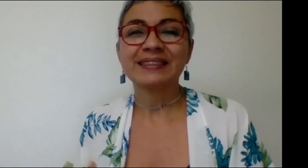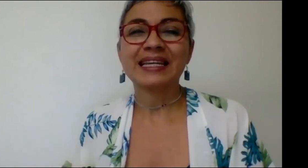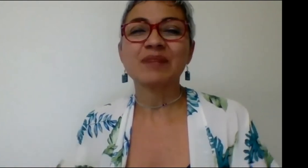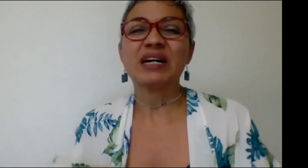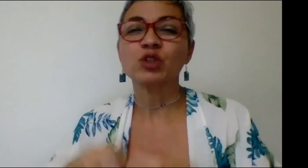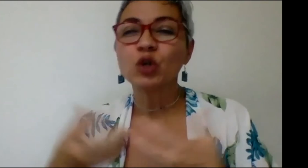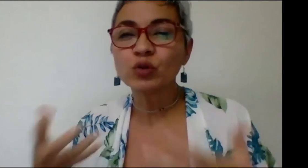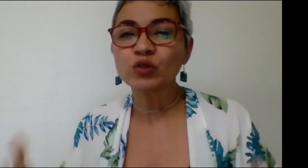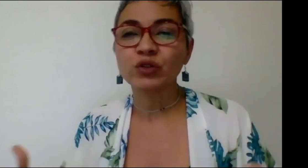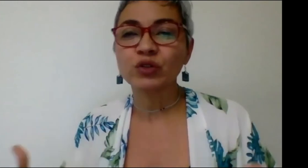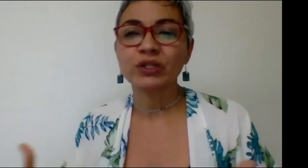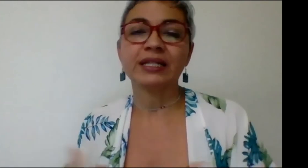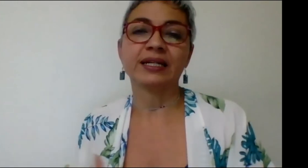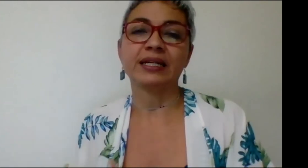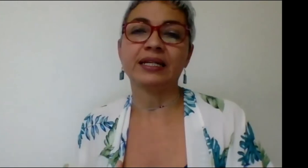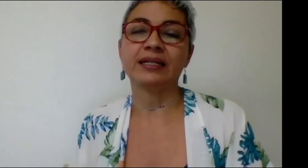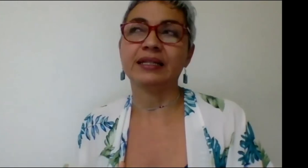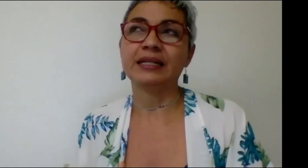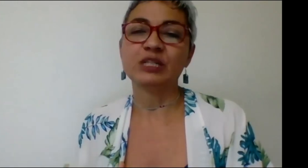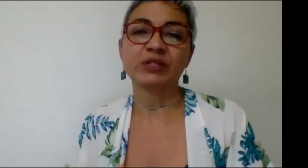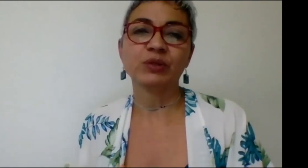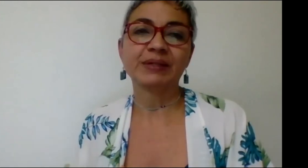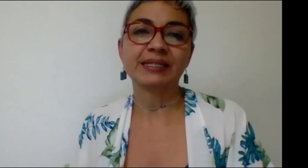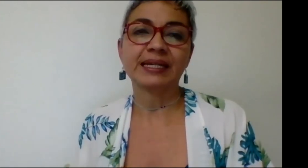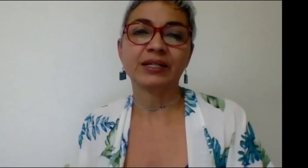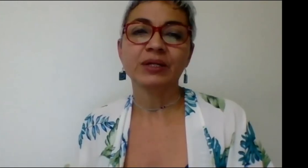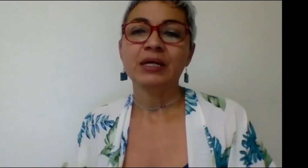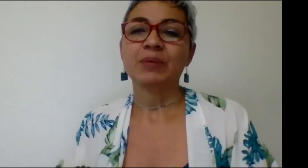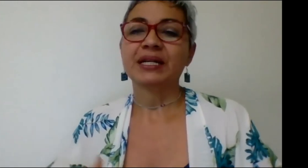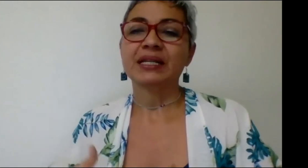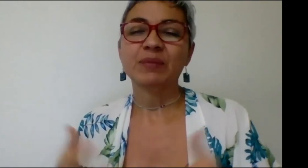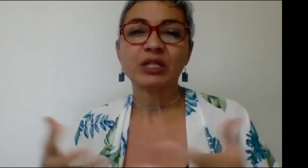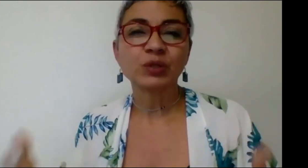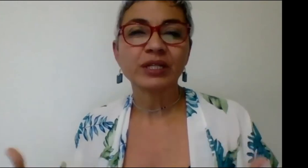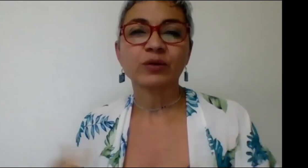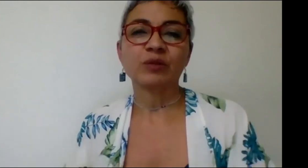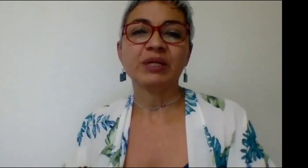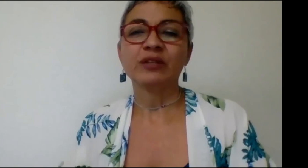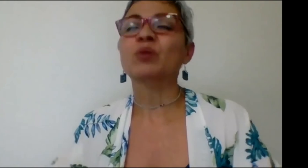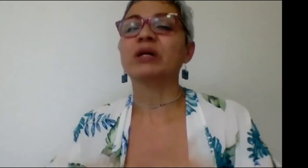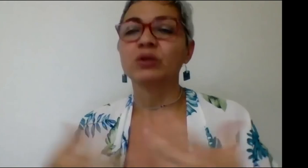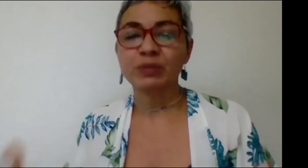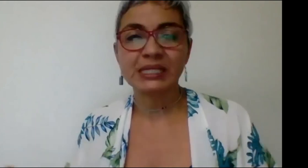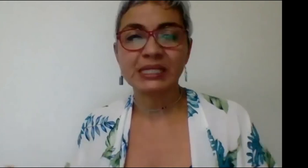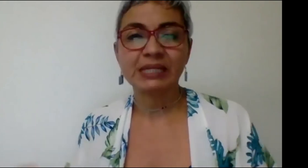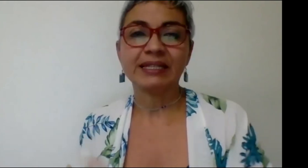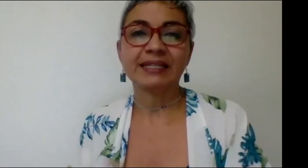tenga mayor uso en el espacio universitario para que tenga mayor reconocimiento mayor visibilidad